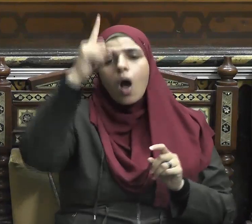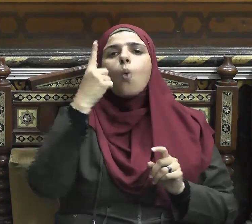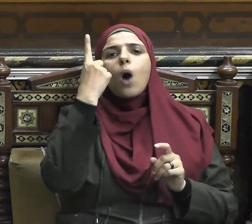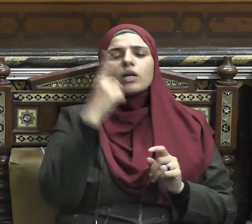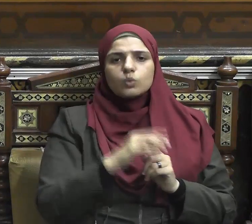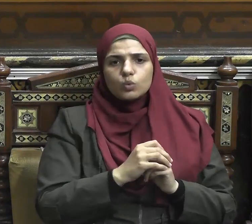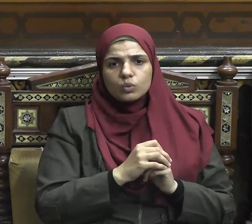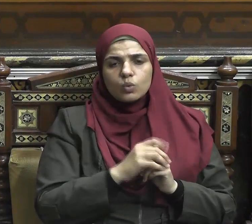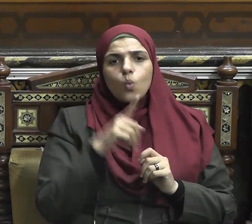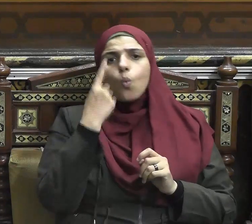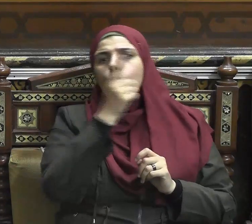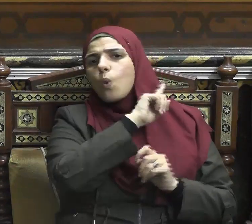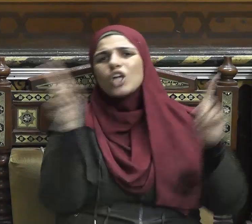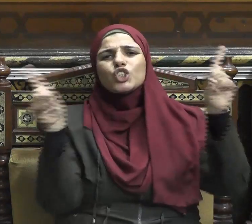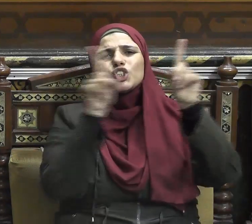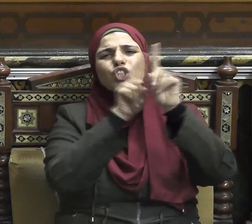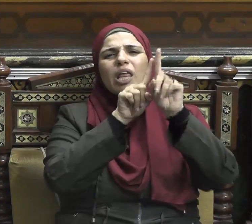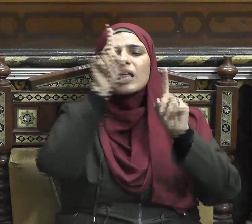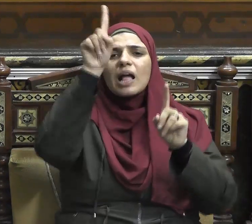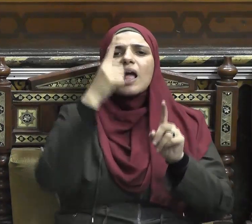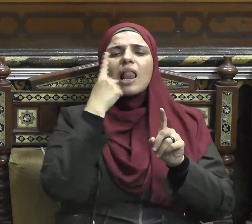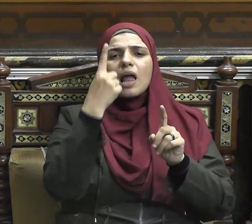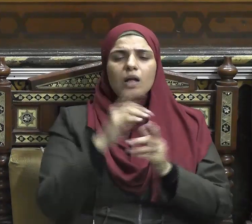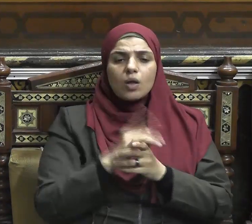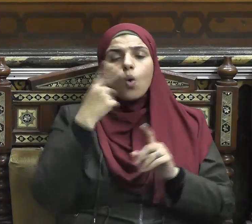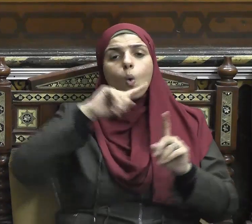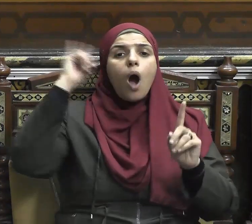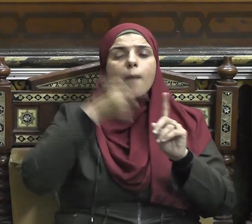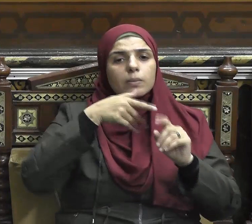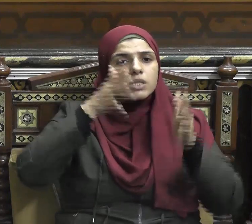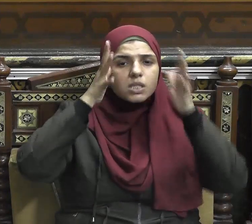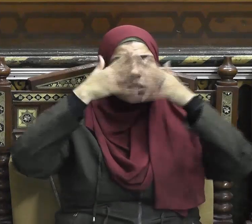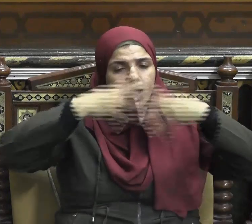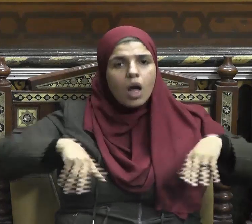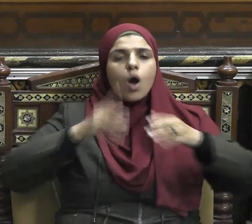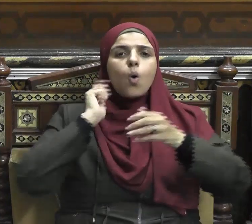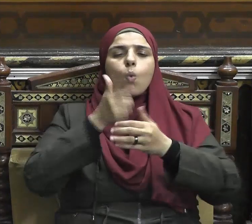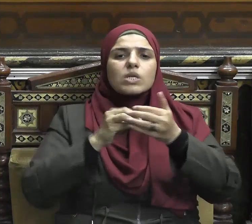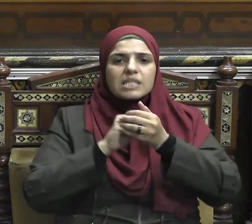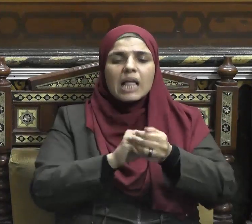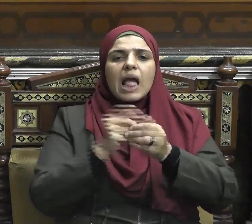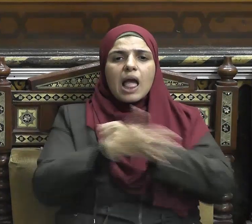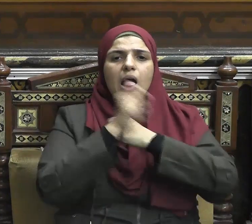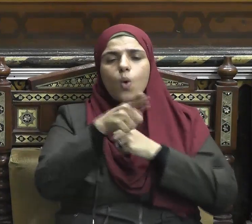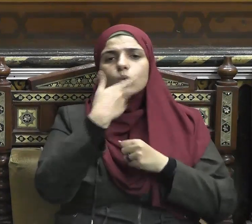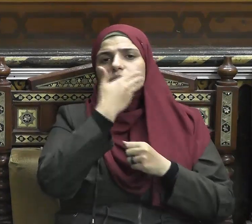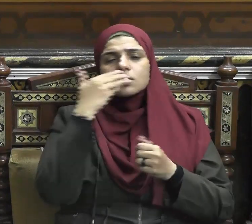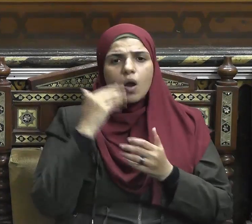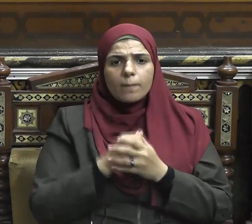وحسن الجوار والكف عن المحارم ونهانا عن